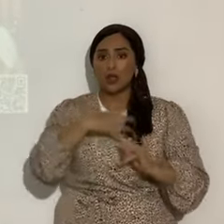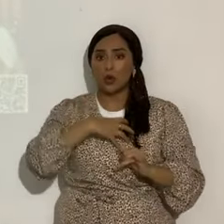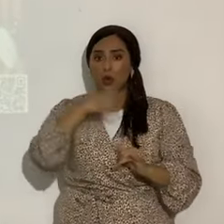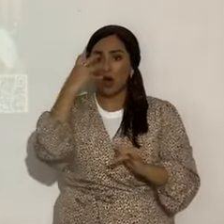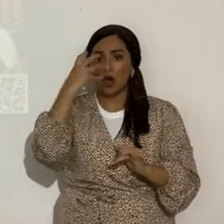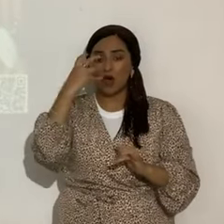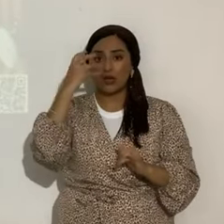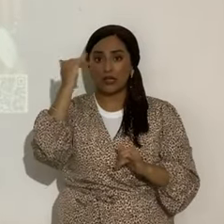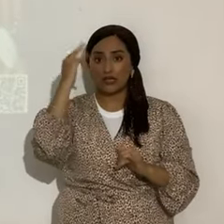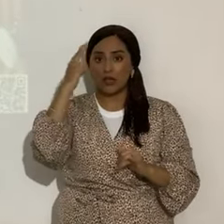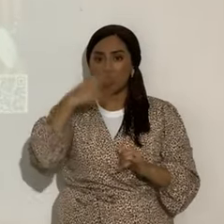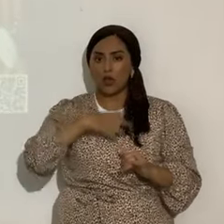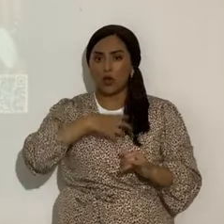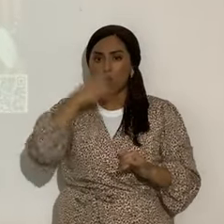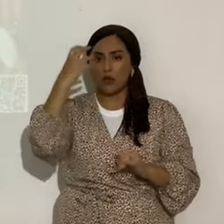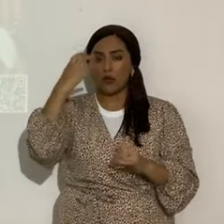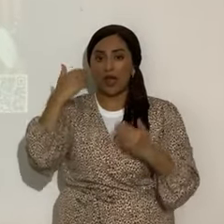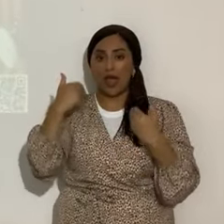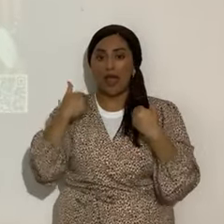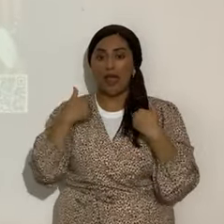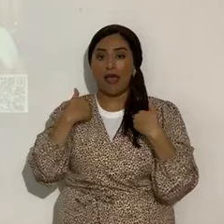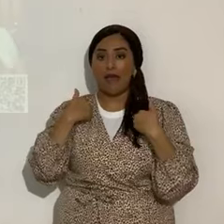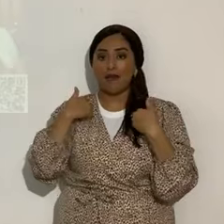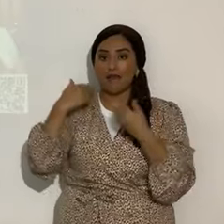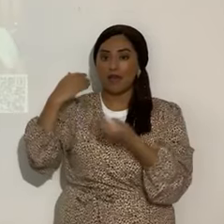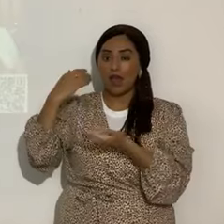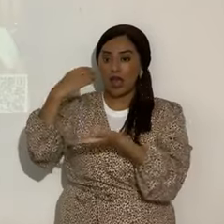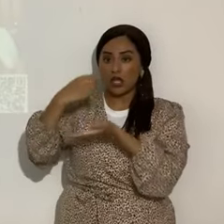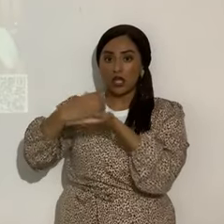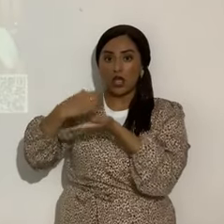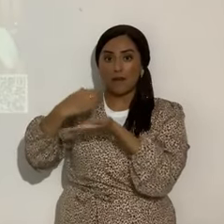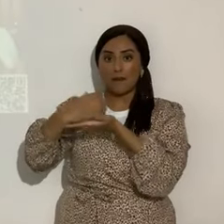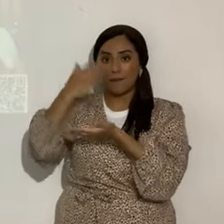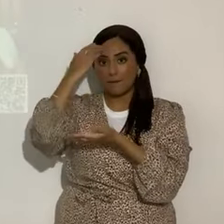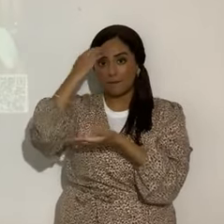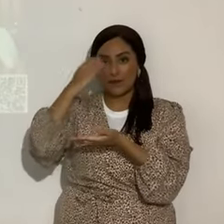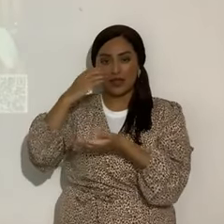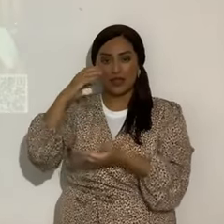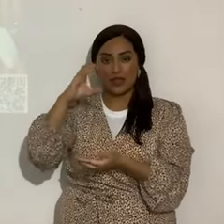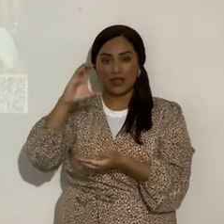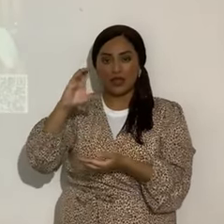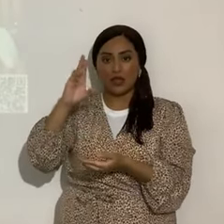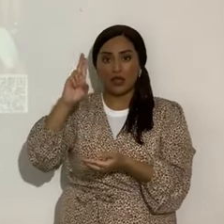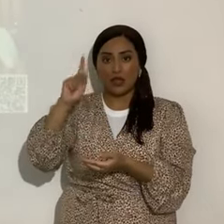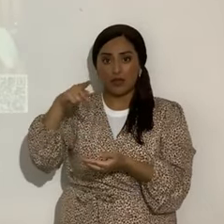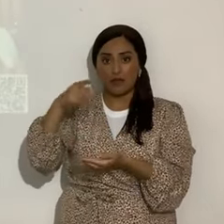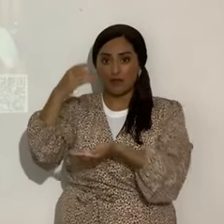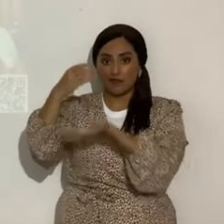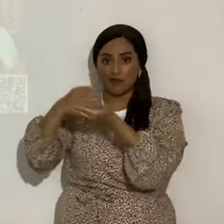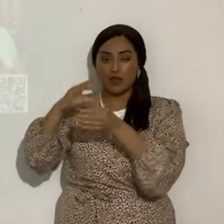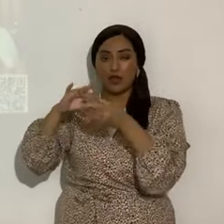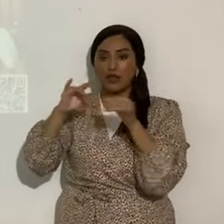la ira del Eterno, porque aparece una constelación que se llama Cráter, que es la copa, y habla sobre las copas de la ira.